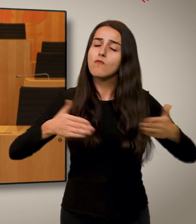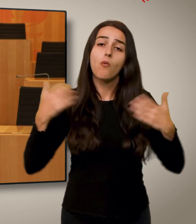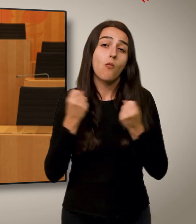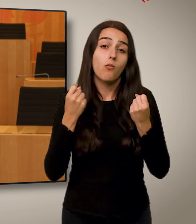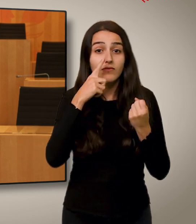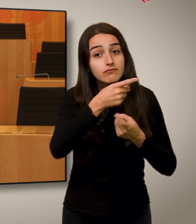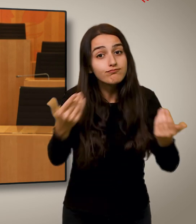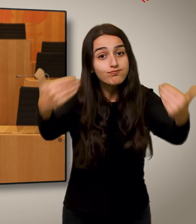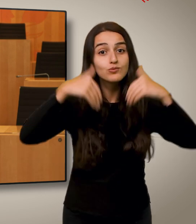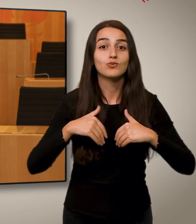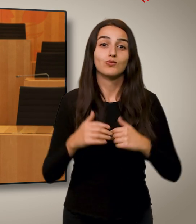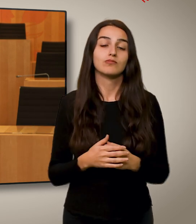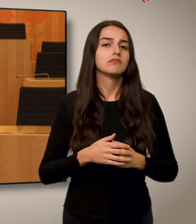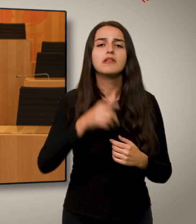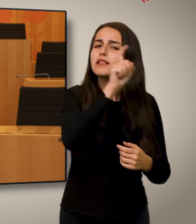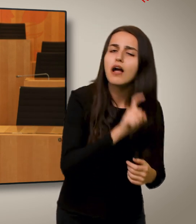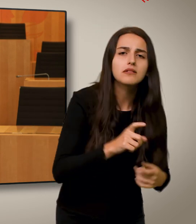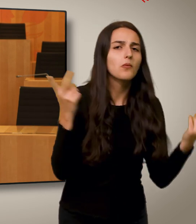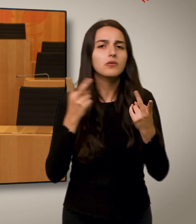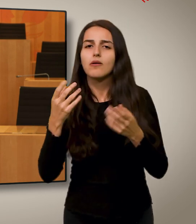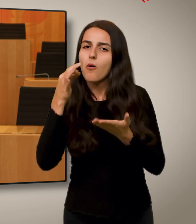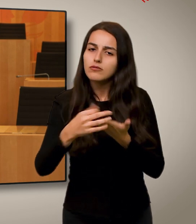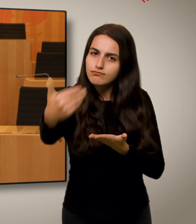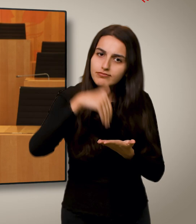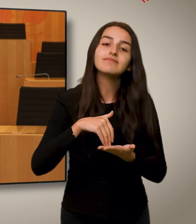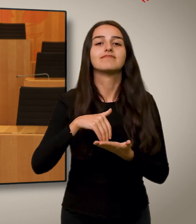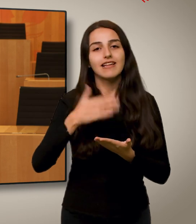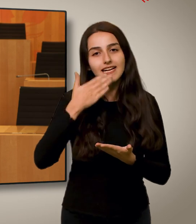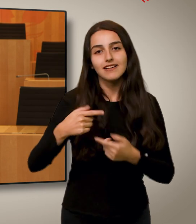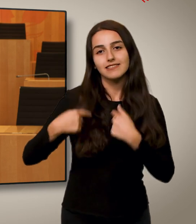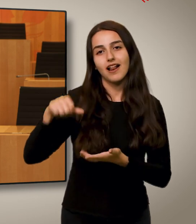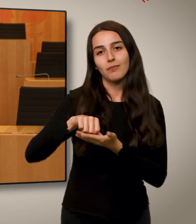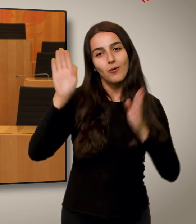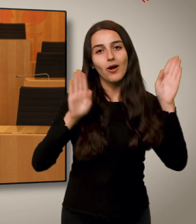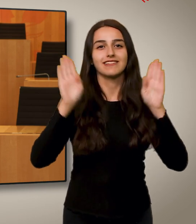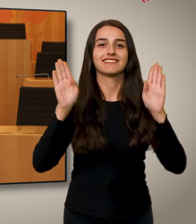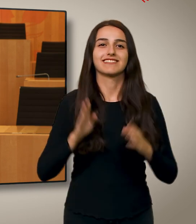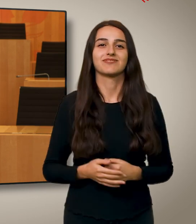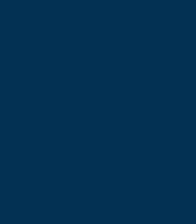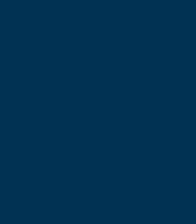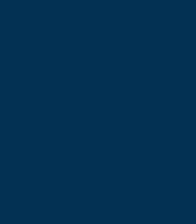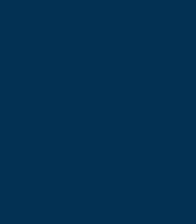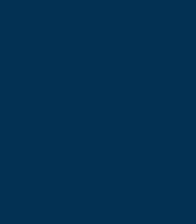freuen uns sehr über Ihren Besuch. Digital oder direkt vor Ort in Hessens Herzkammer der Demokratie.